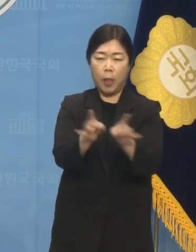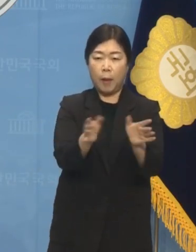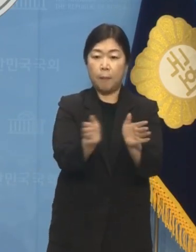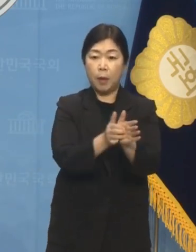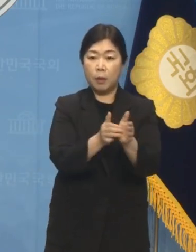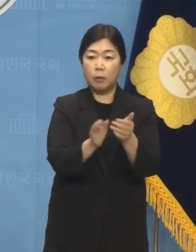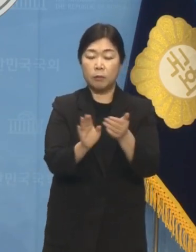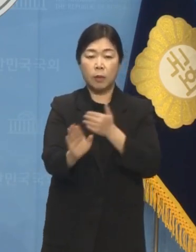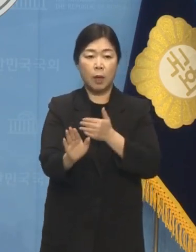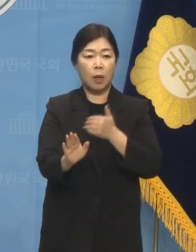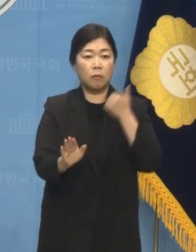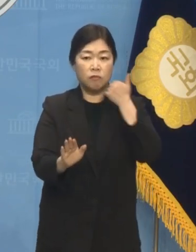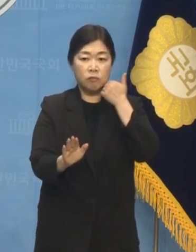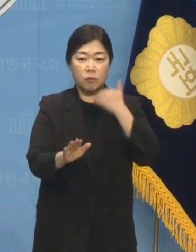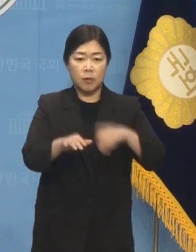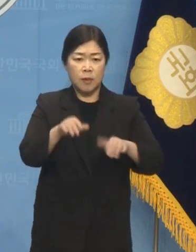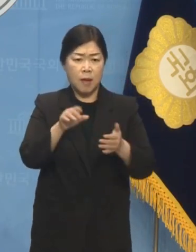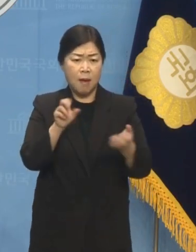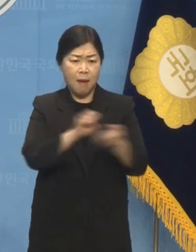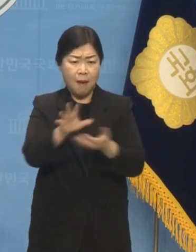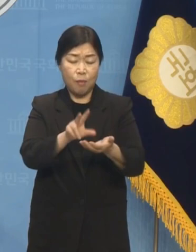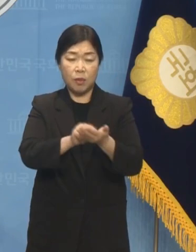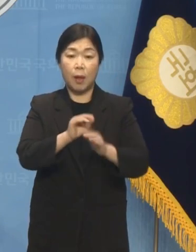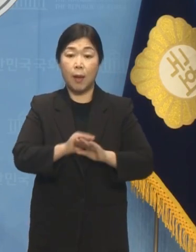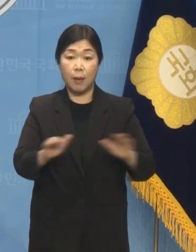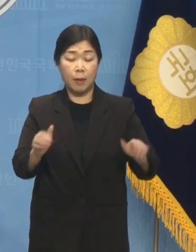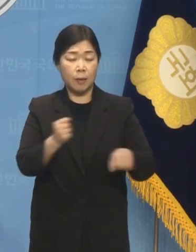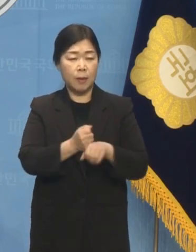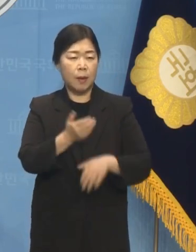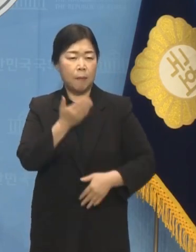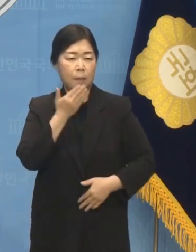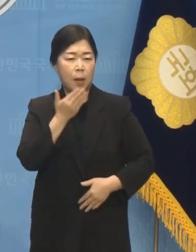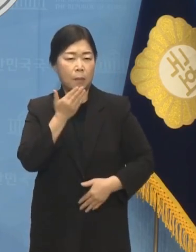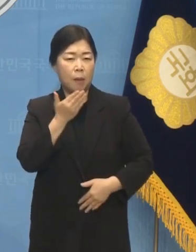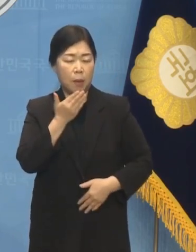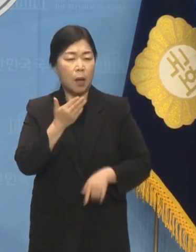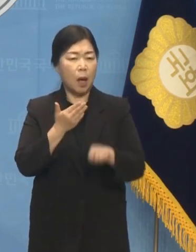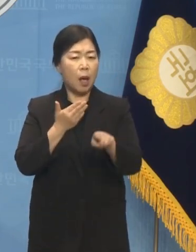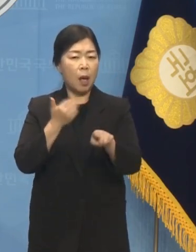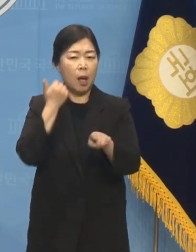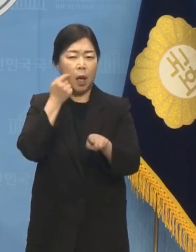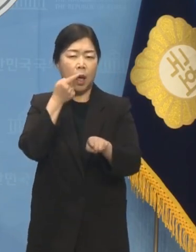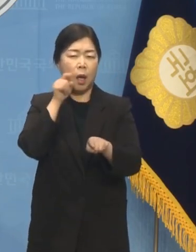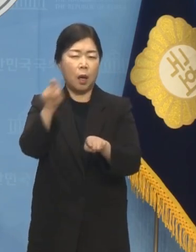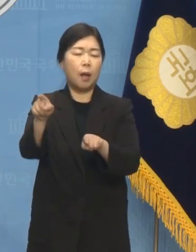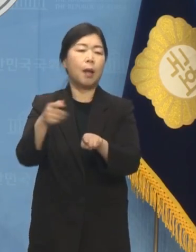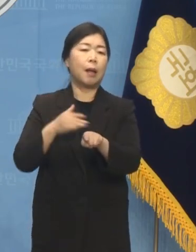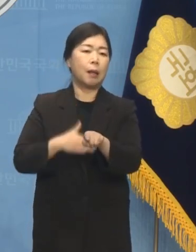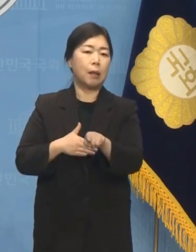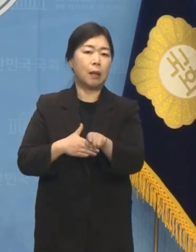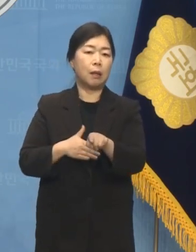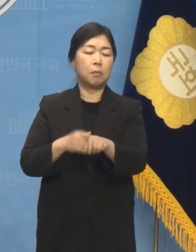아름답게 해결하는 이미지를 연출할 것이라던 소문이 떠돌고 있었던 터였습니다.